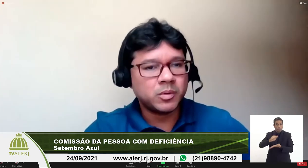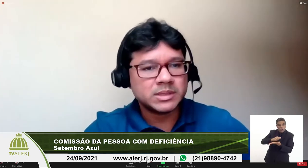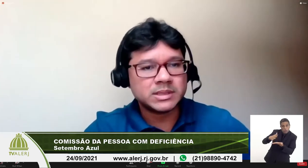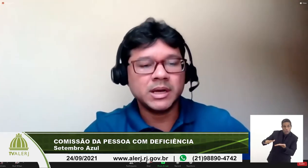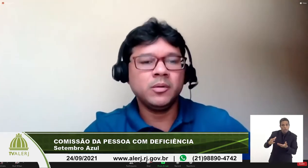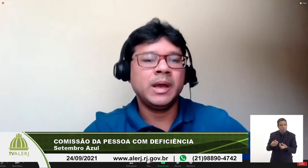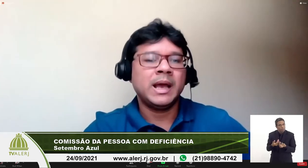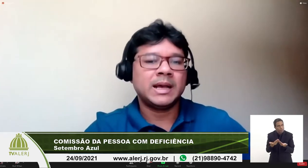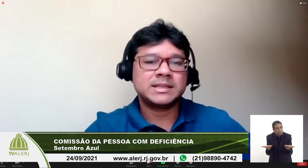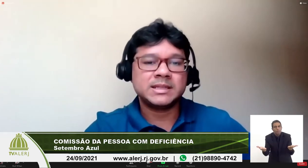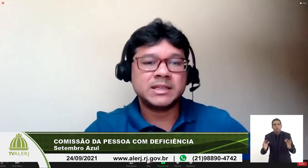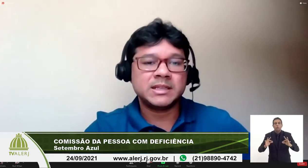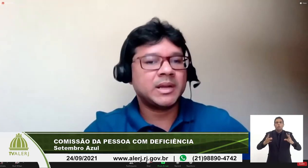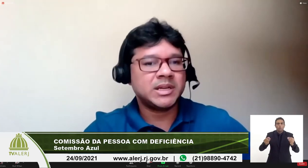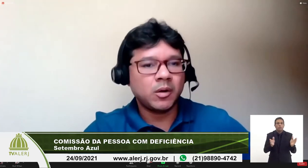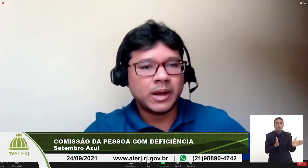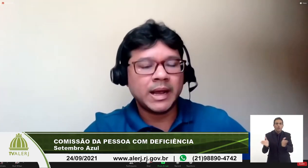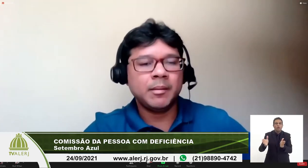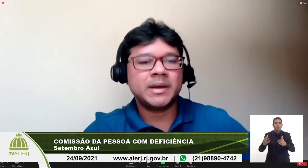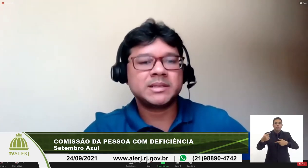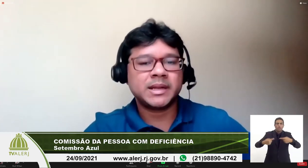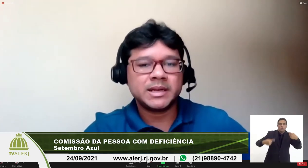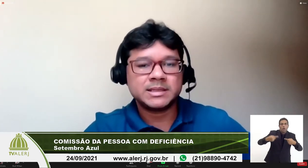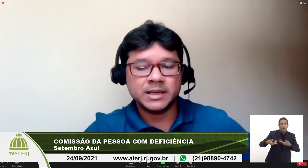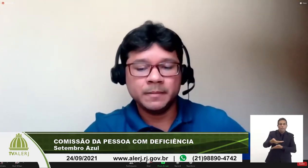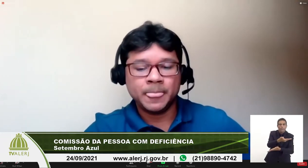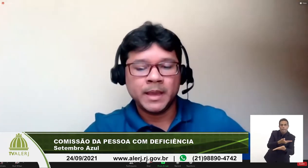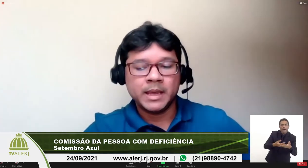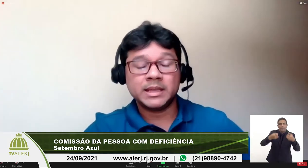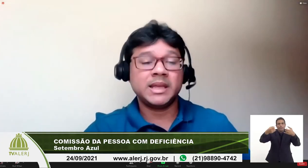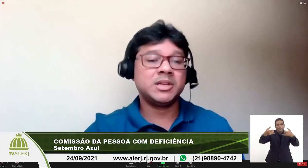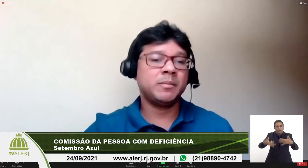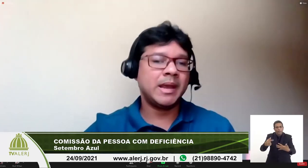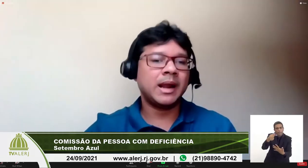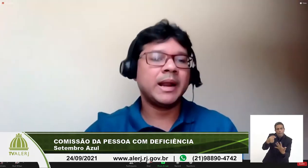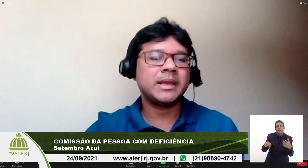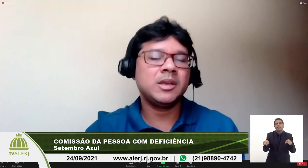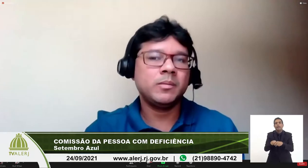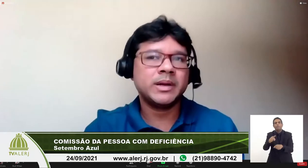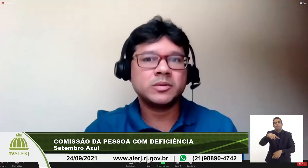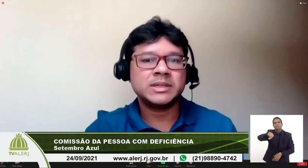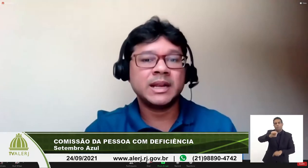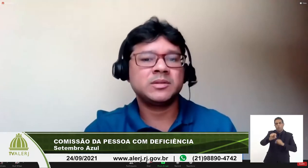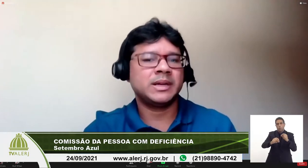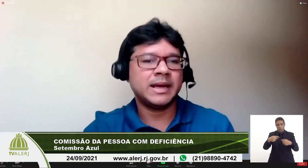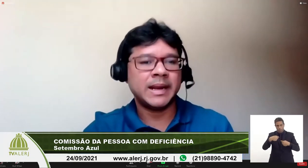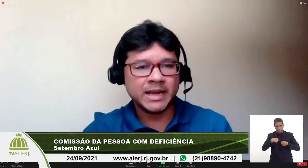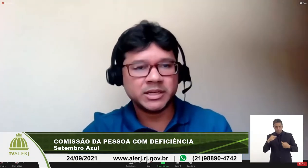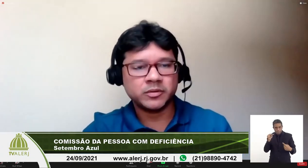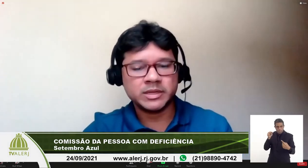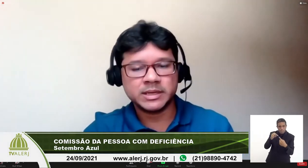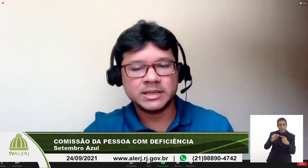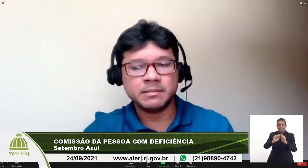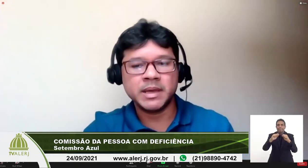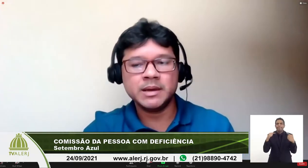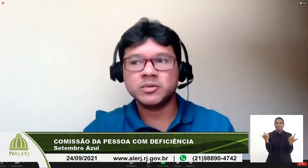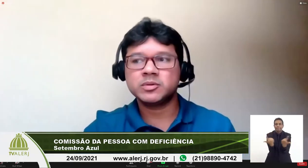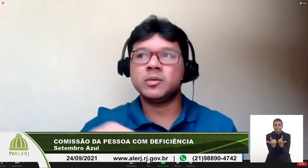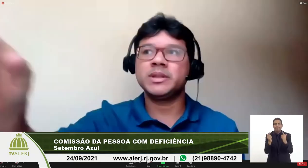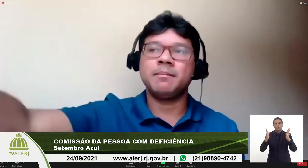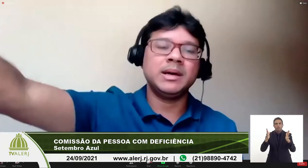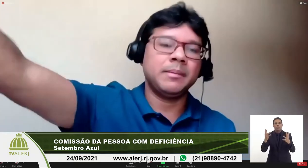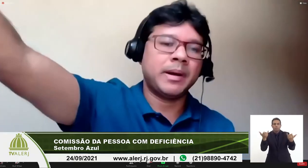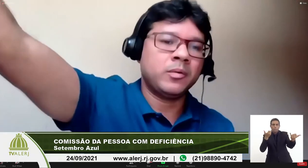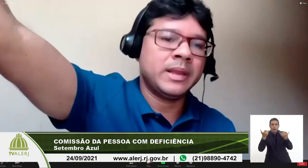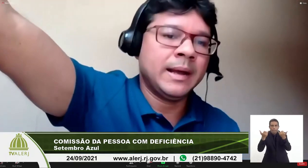sempre à disposição acessível para dialogar para esclarecer e até deixo bem claro aqui que uma das coisas relacionadas à alérgica que nós recebemos